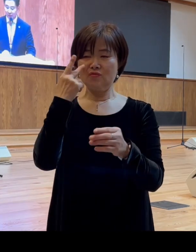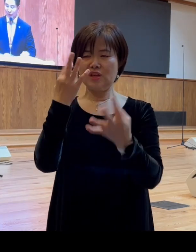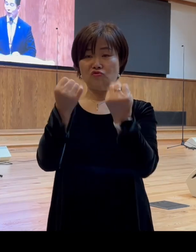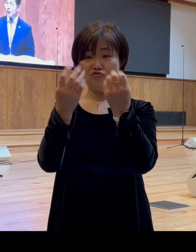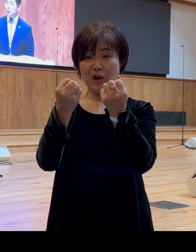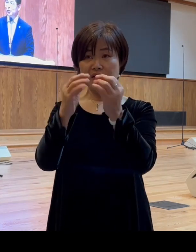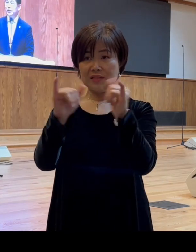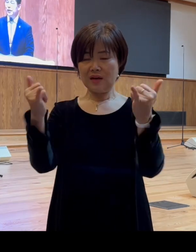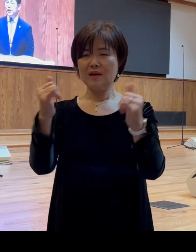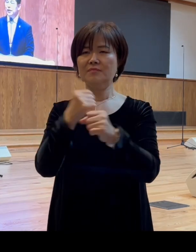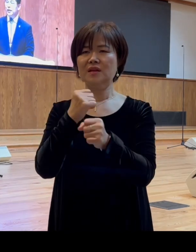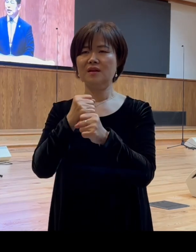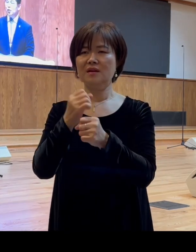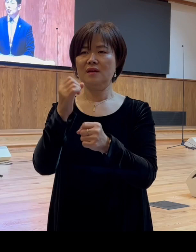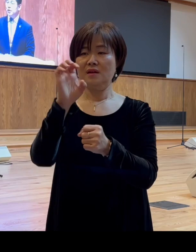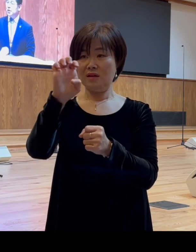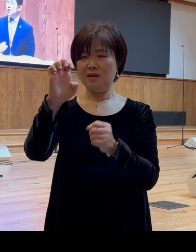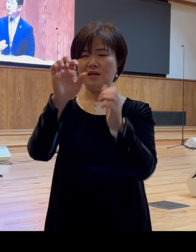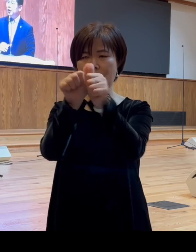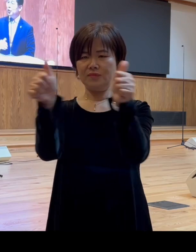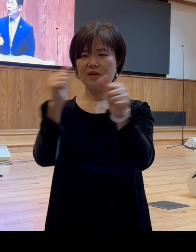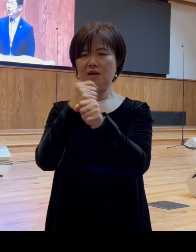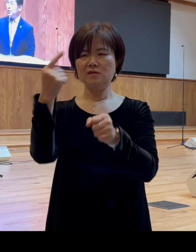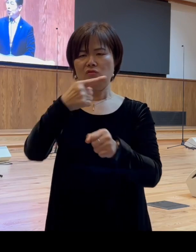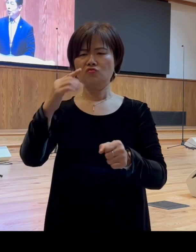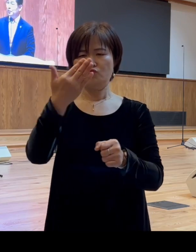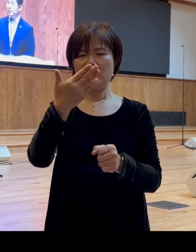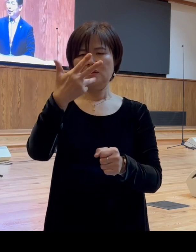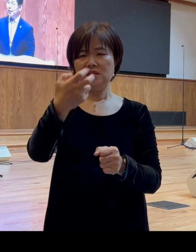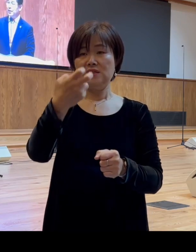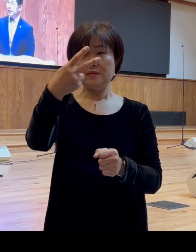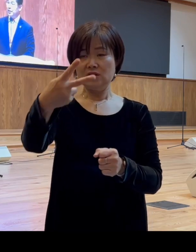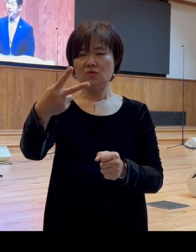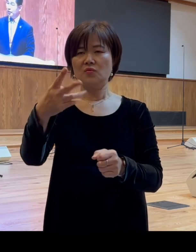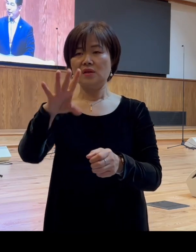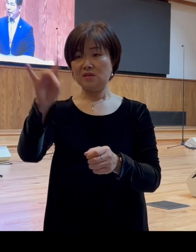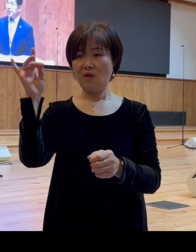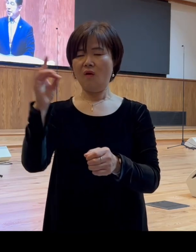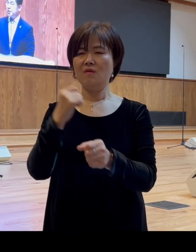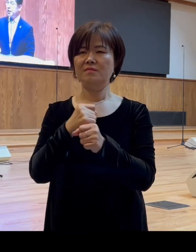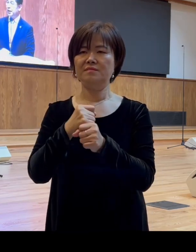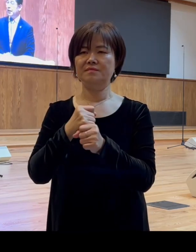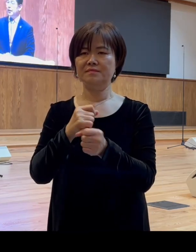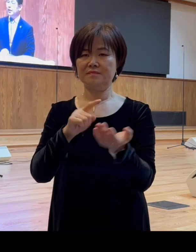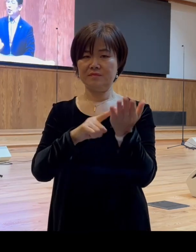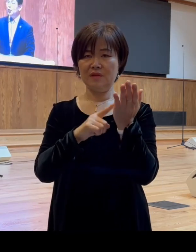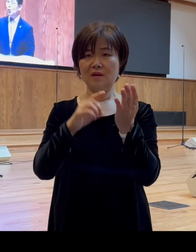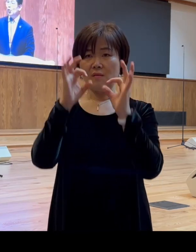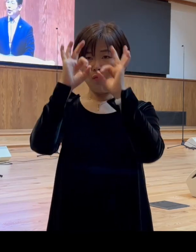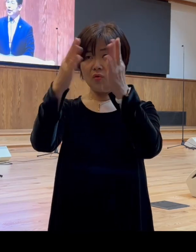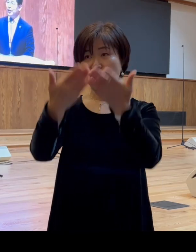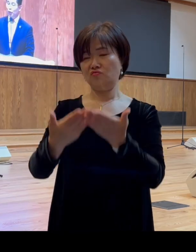하는 분이 1972년도에 처음 제시한 그런 용어인데 이 용어가